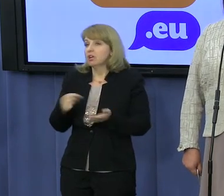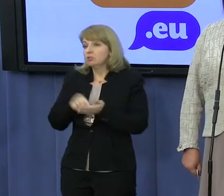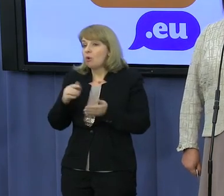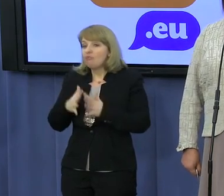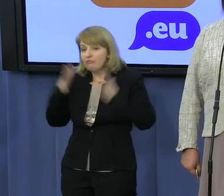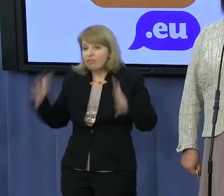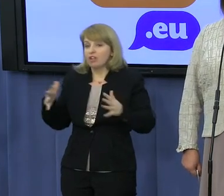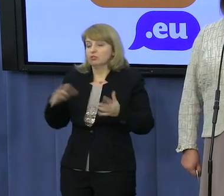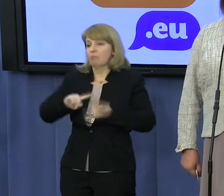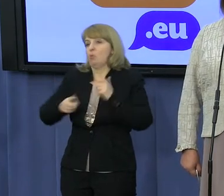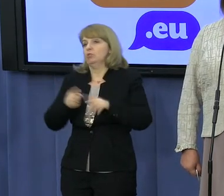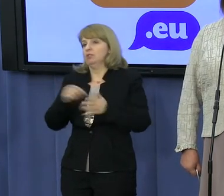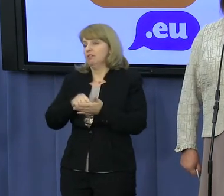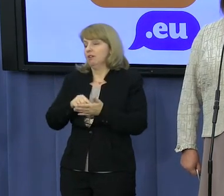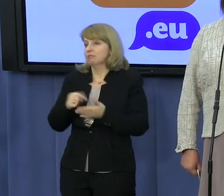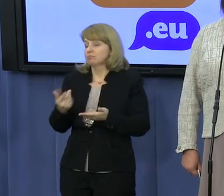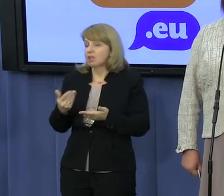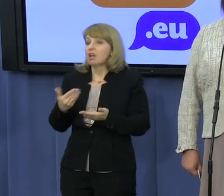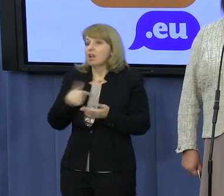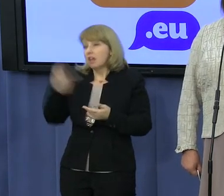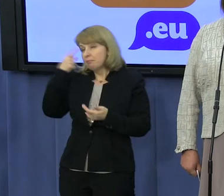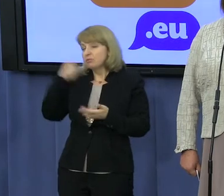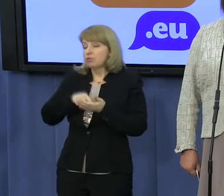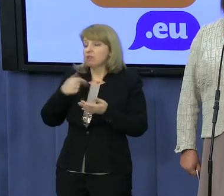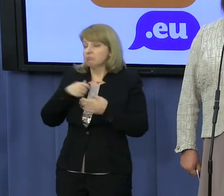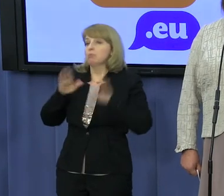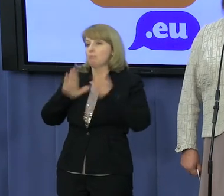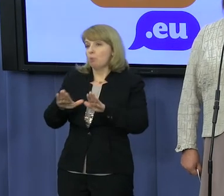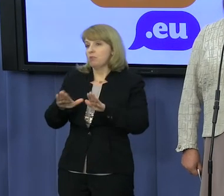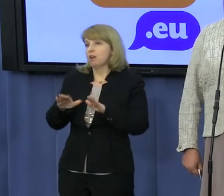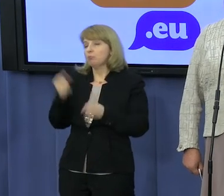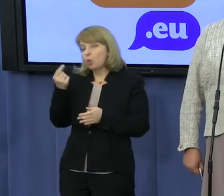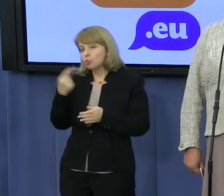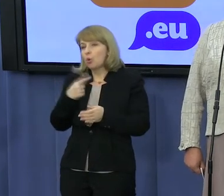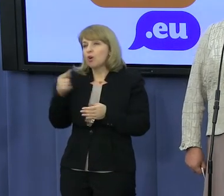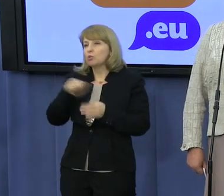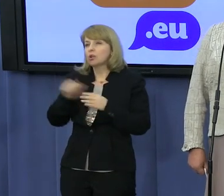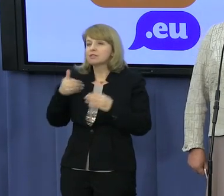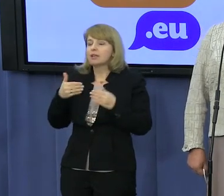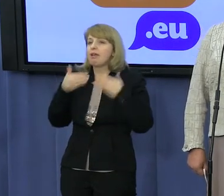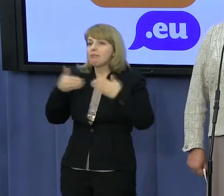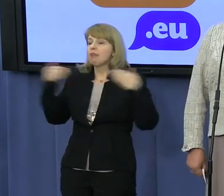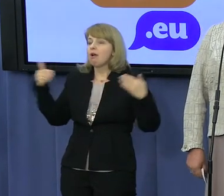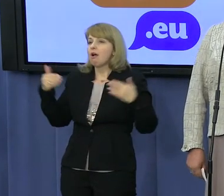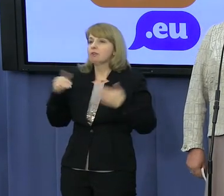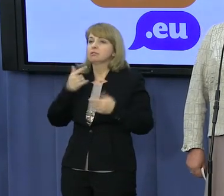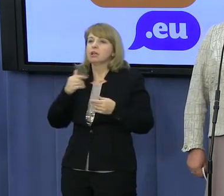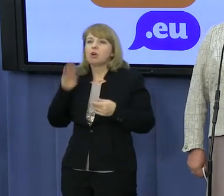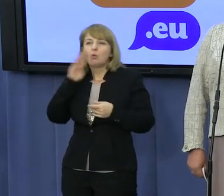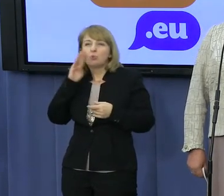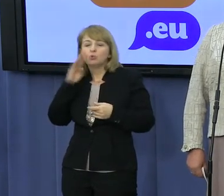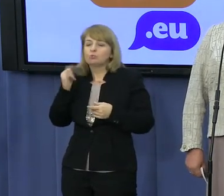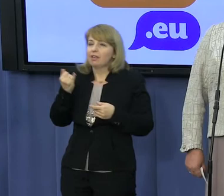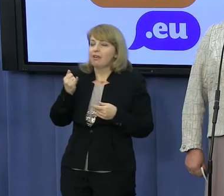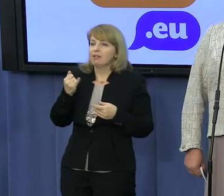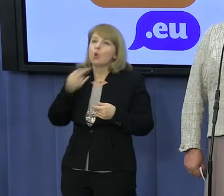zachowań. I oczywiście co do zasady my to mimo wszystko popieramy, choć nam się to wydaje bardziej teatr pozorów niż prawdziwy teatr